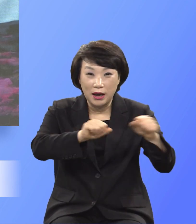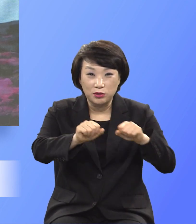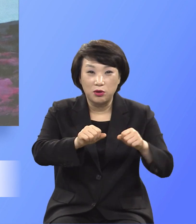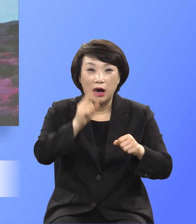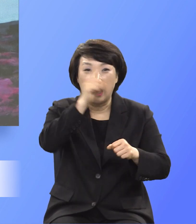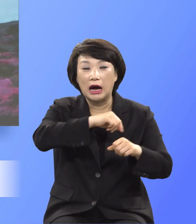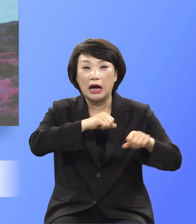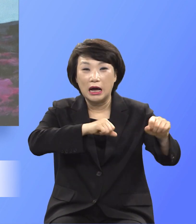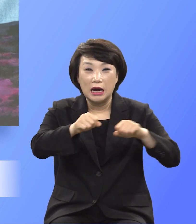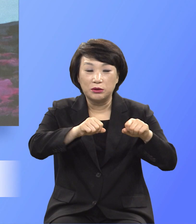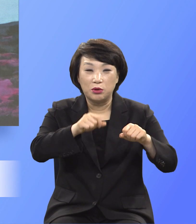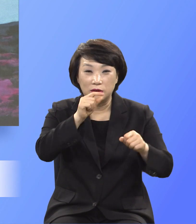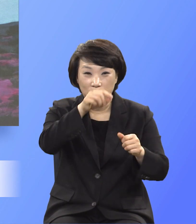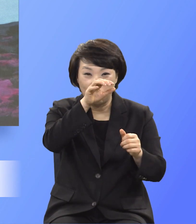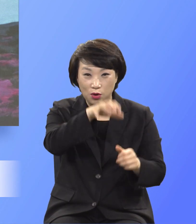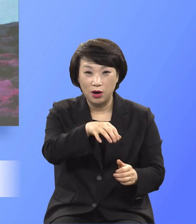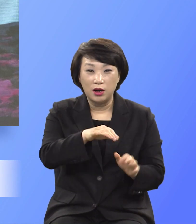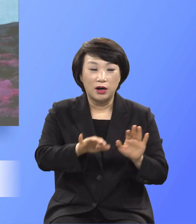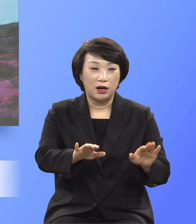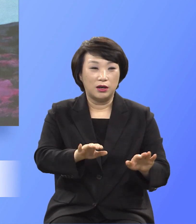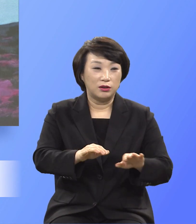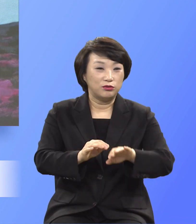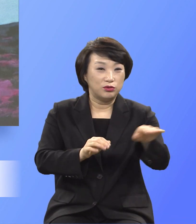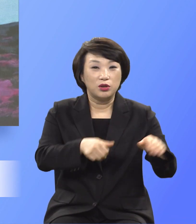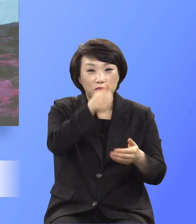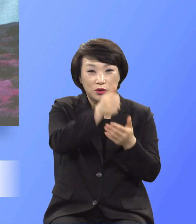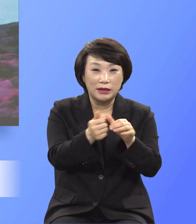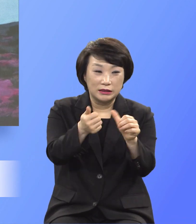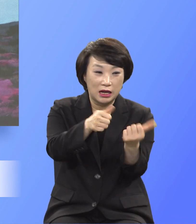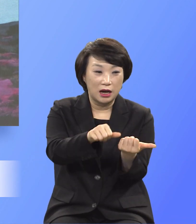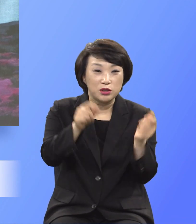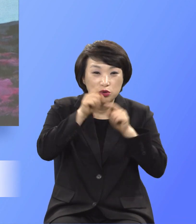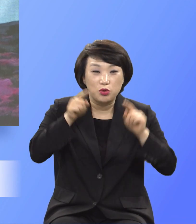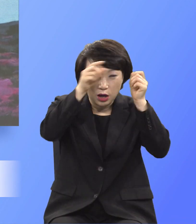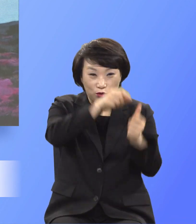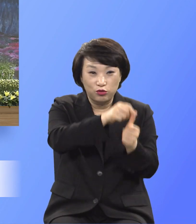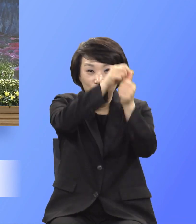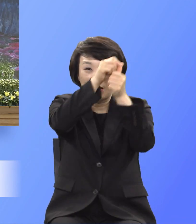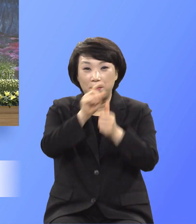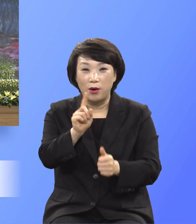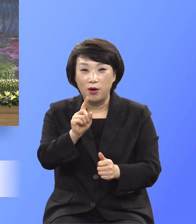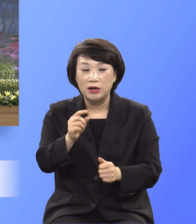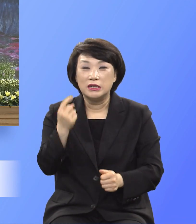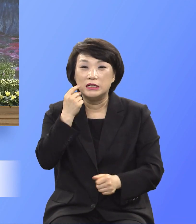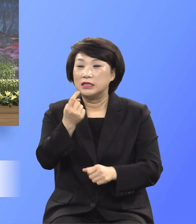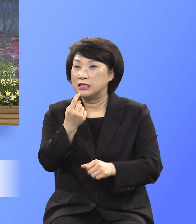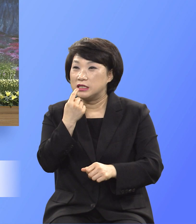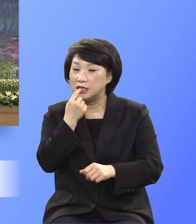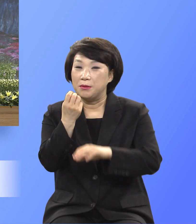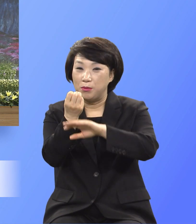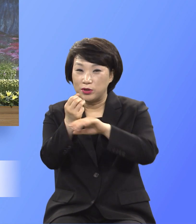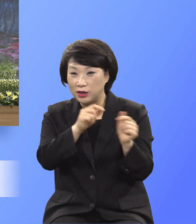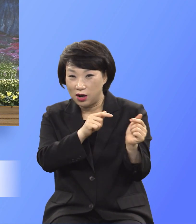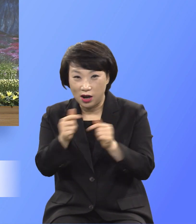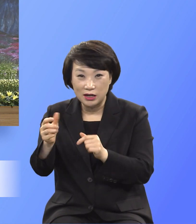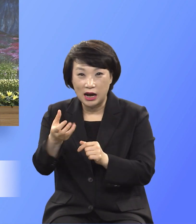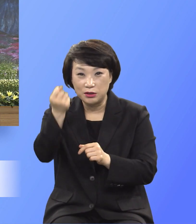행실에서 죄와 사망과 지옥에서 구원한 것은 읽어 은이나 금같이 없어질 것으로 한 것이 아니요 세상